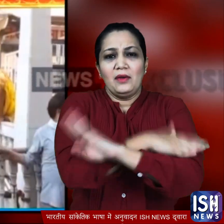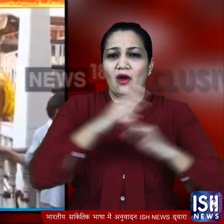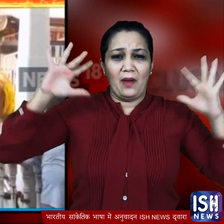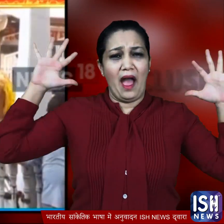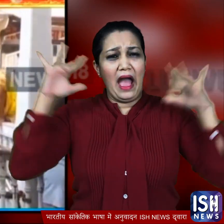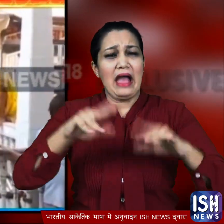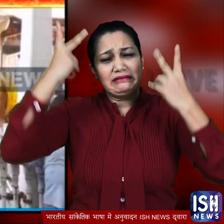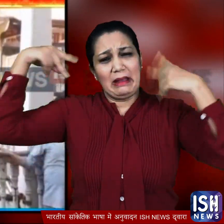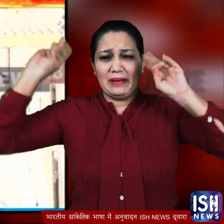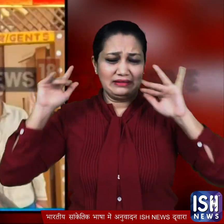शद्धालू कम ही दिखे